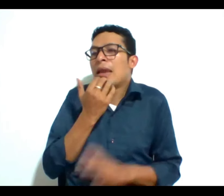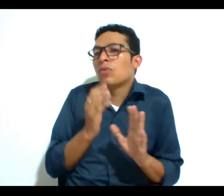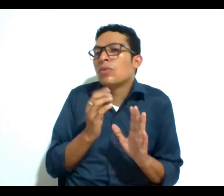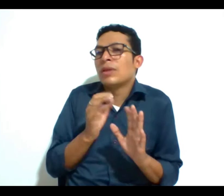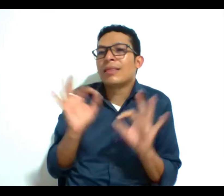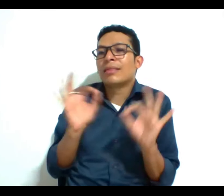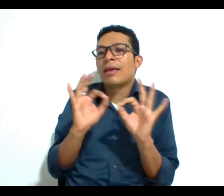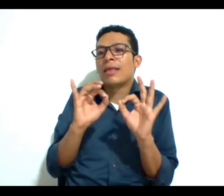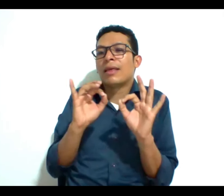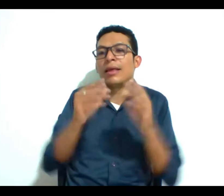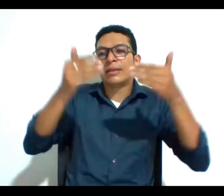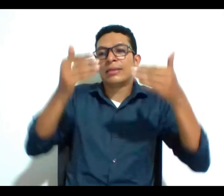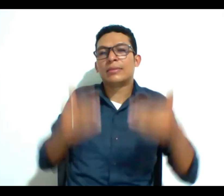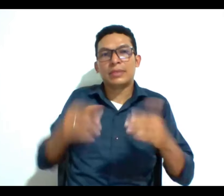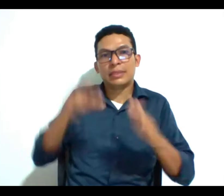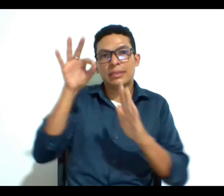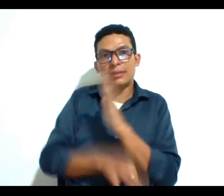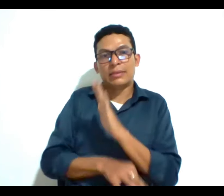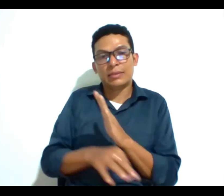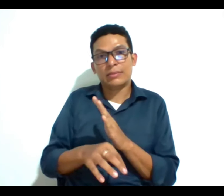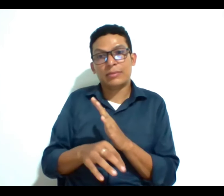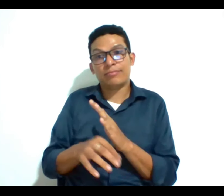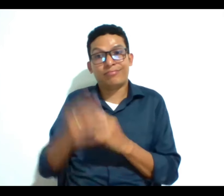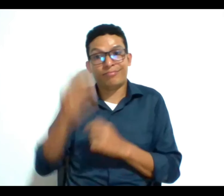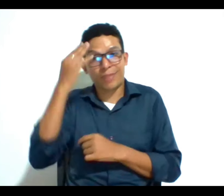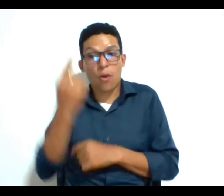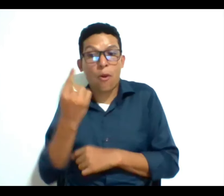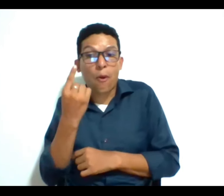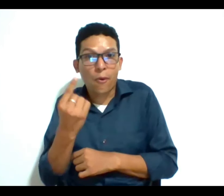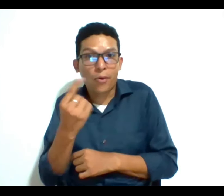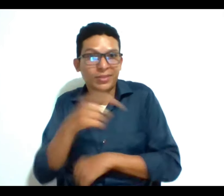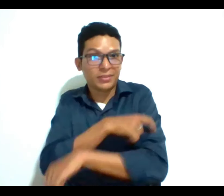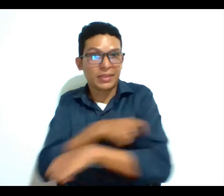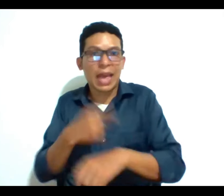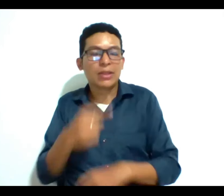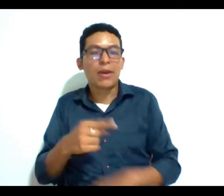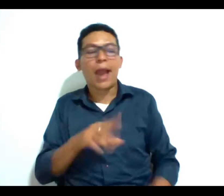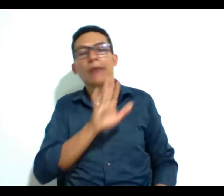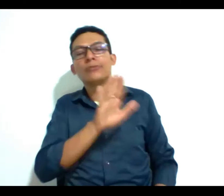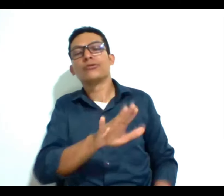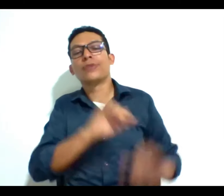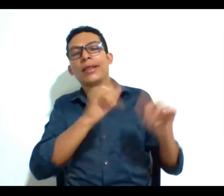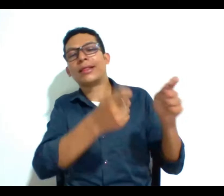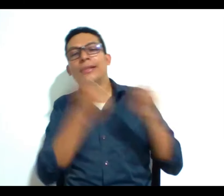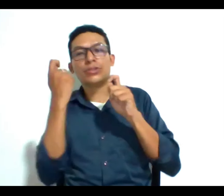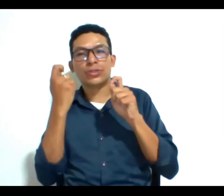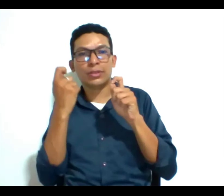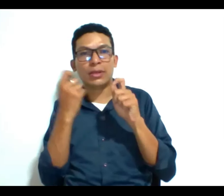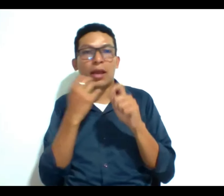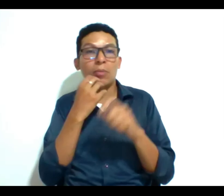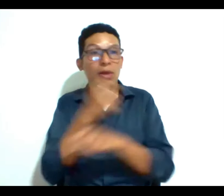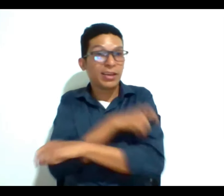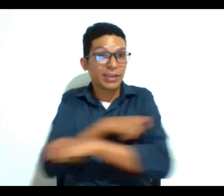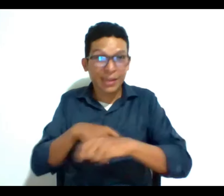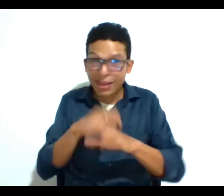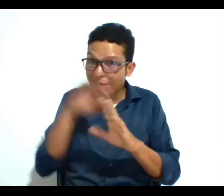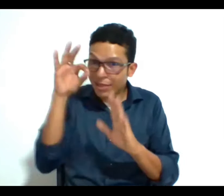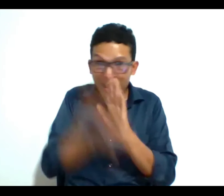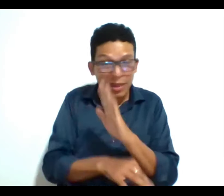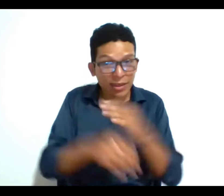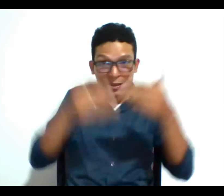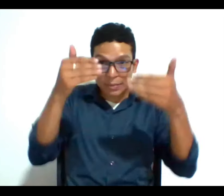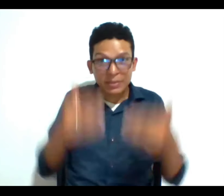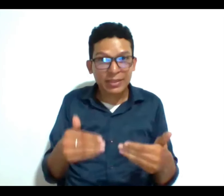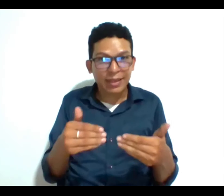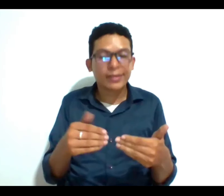persona con discapacidad puesto que la única razón del comité fue que la persona tenía una interdicción si el caso no fuera de una persona con